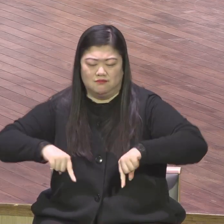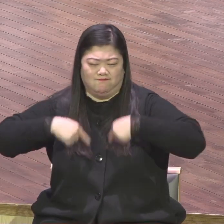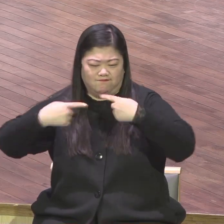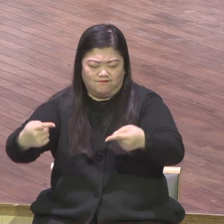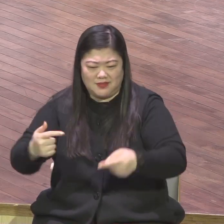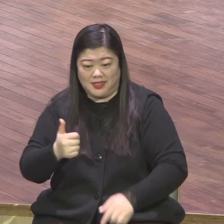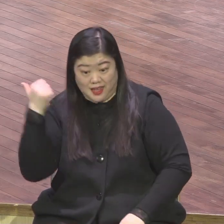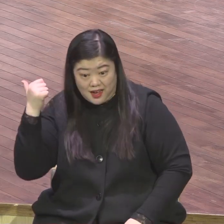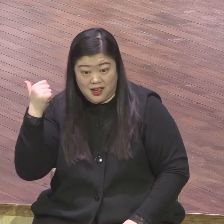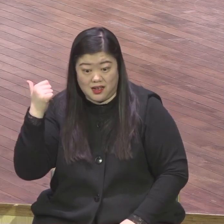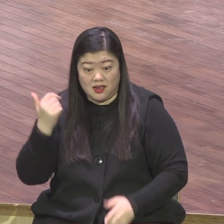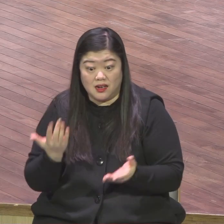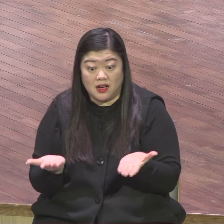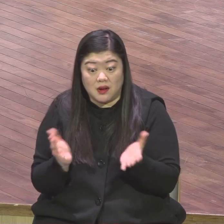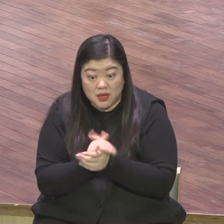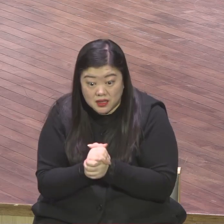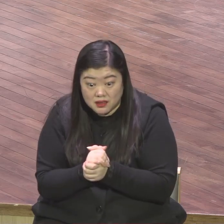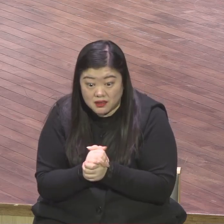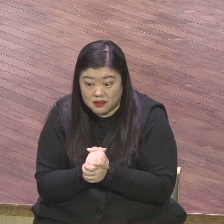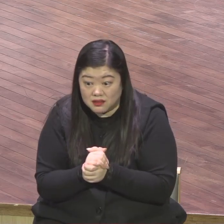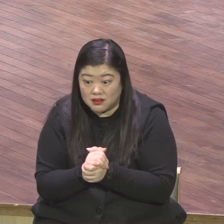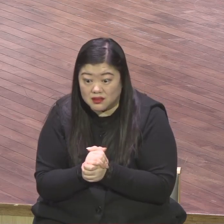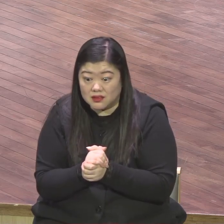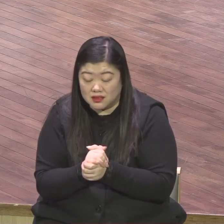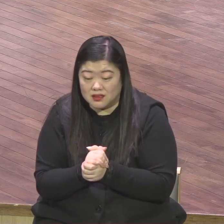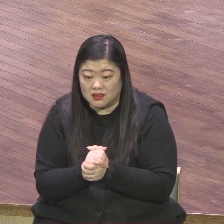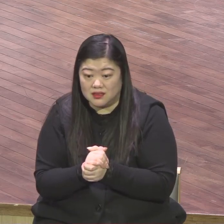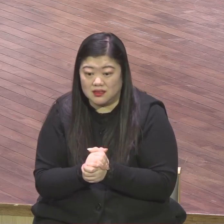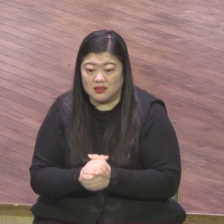아멘 우린 집중해보세요